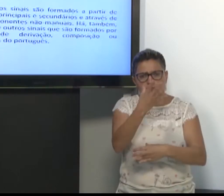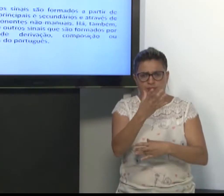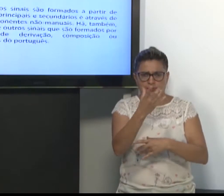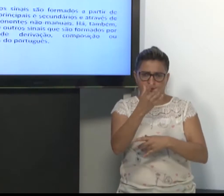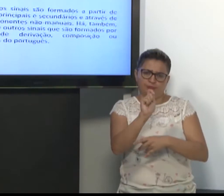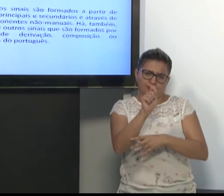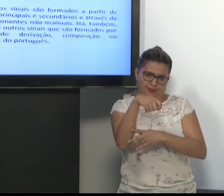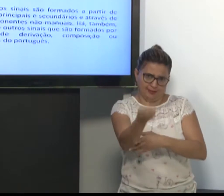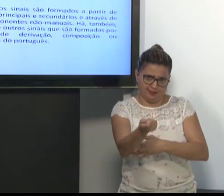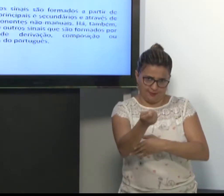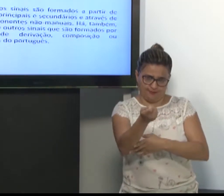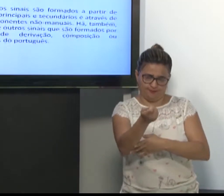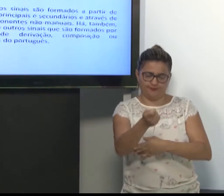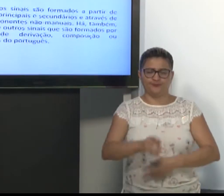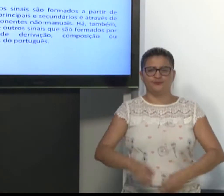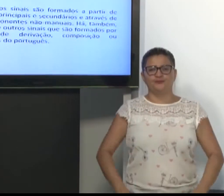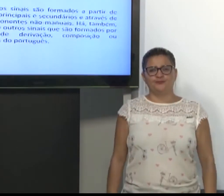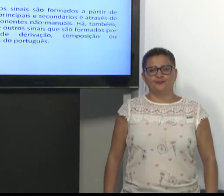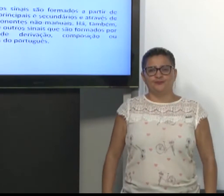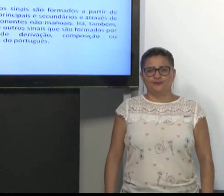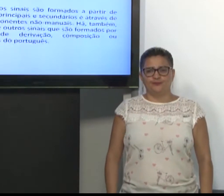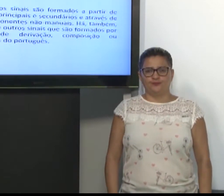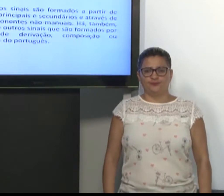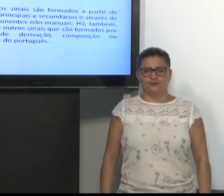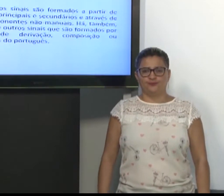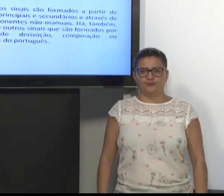Então, vamos ver como são criados os sinais.